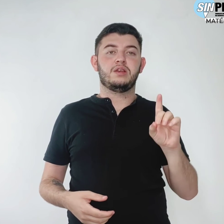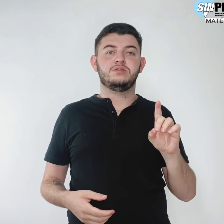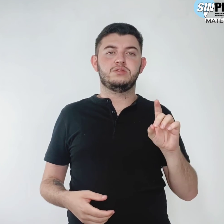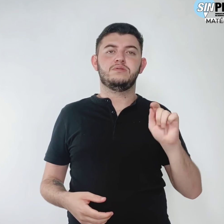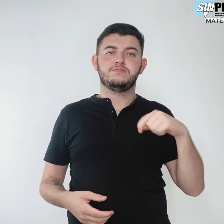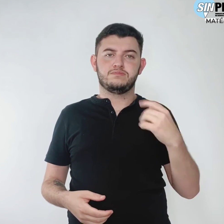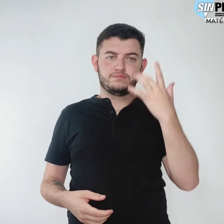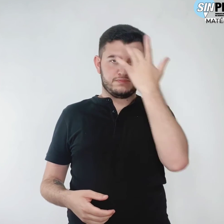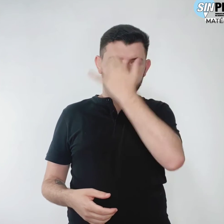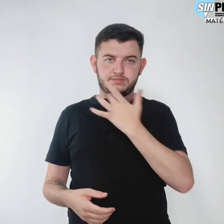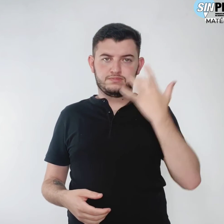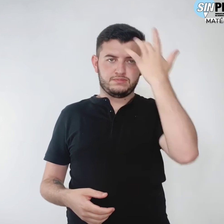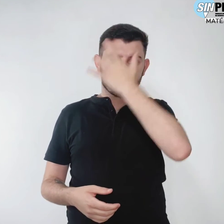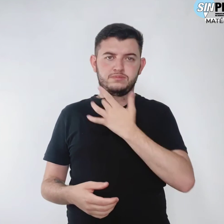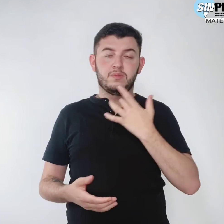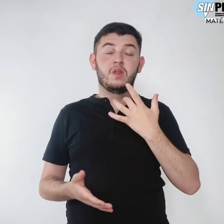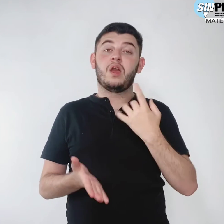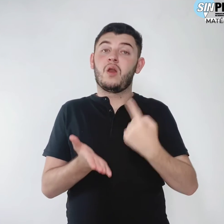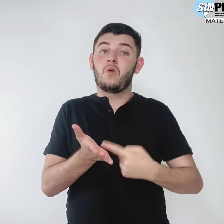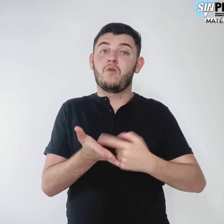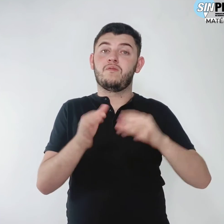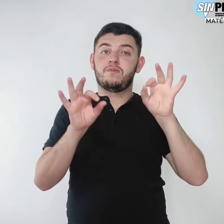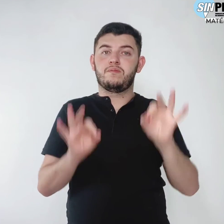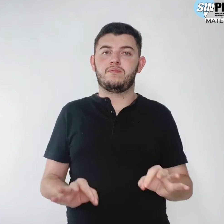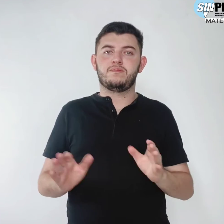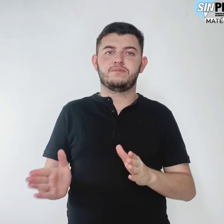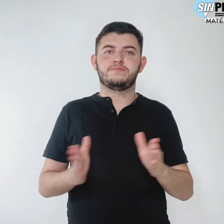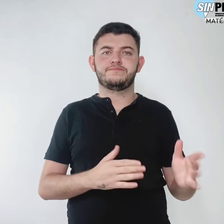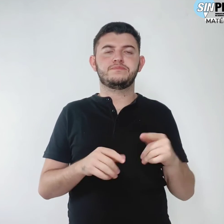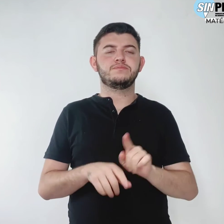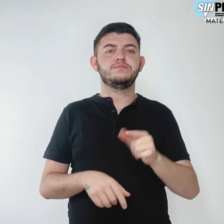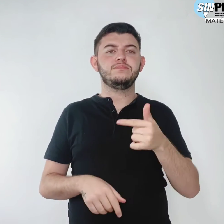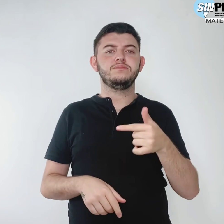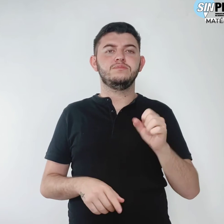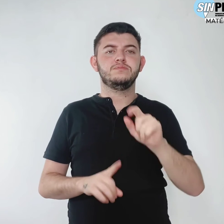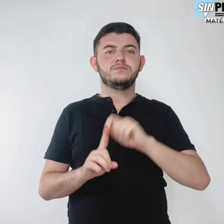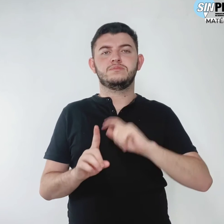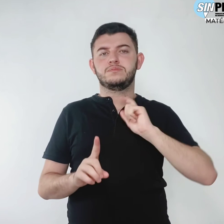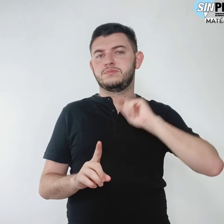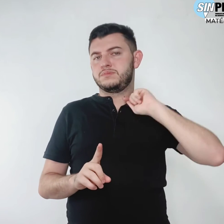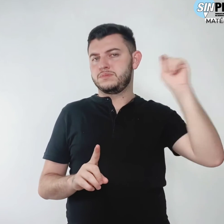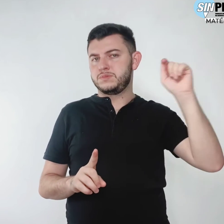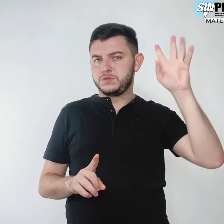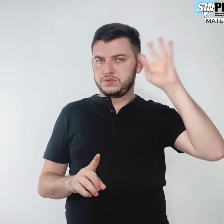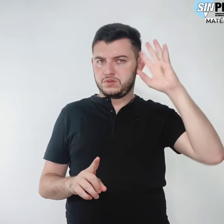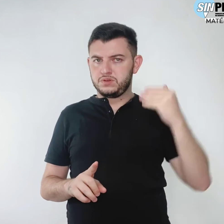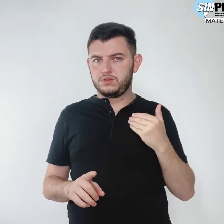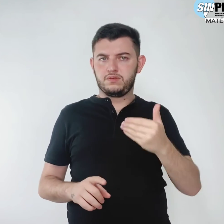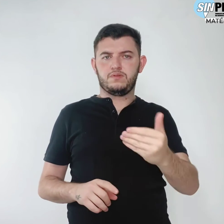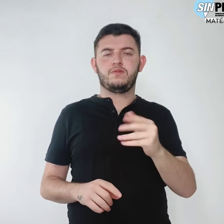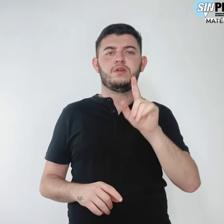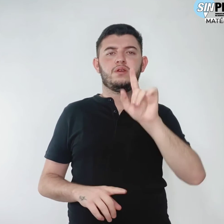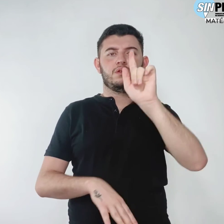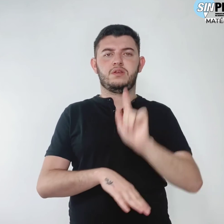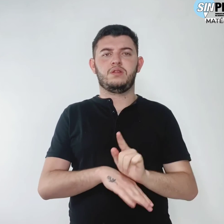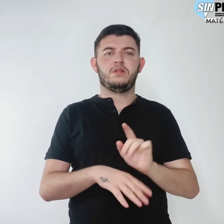Dia 28 de abril, quarta-feira. Temas Gestão democrática da escola